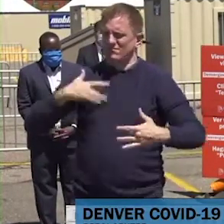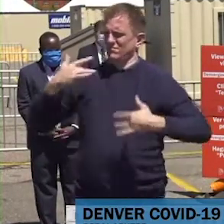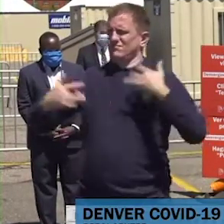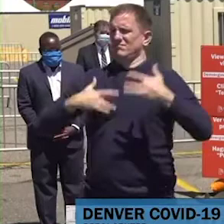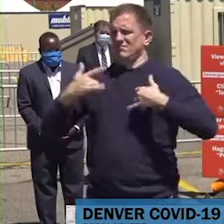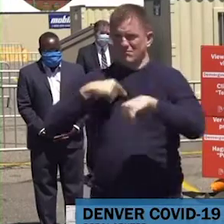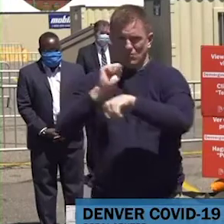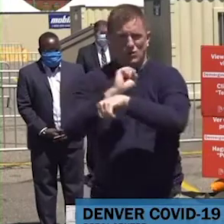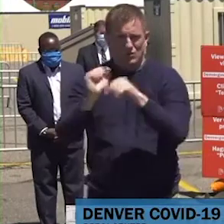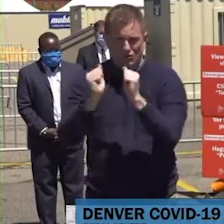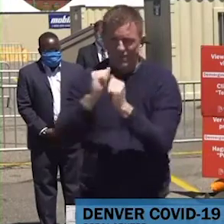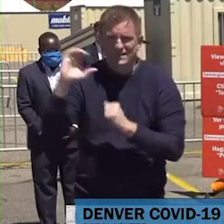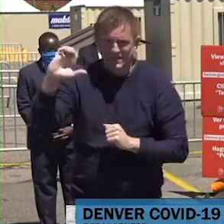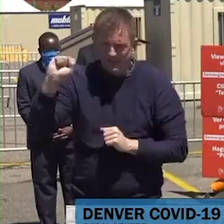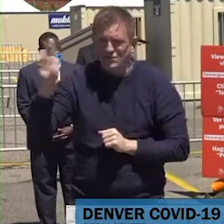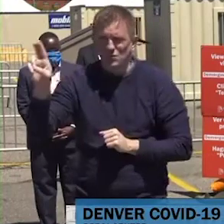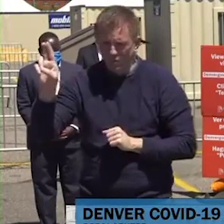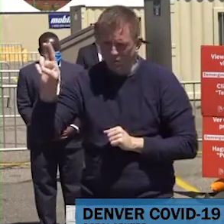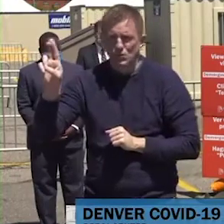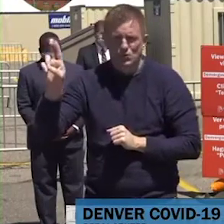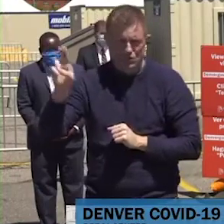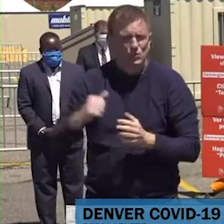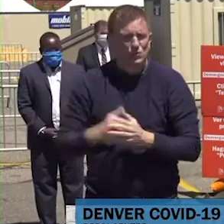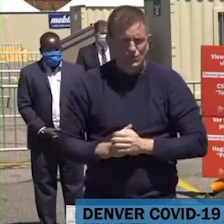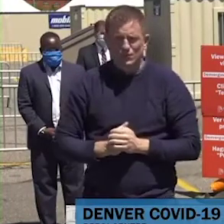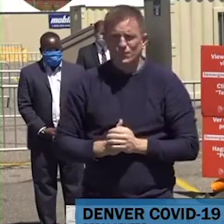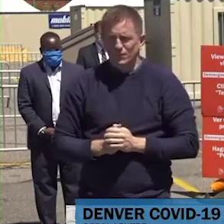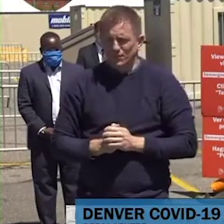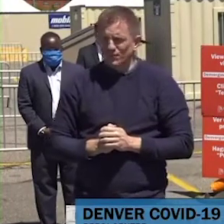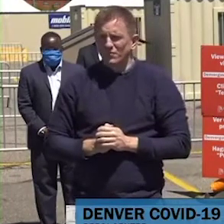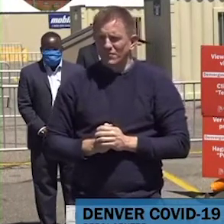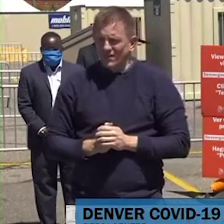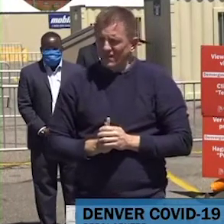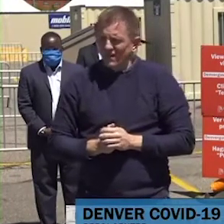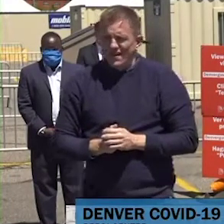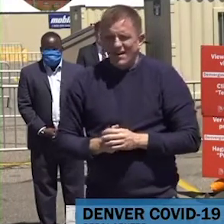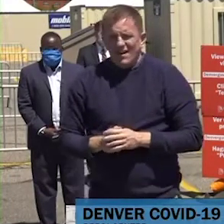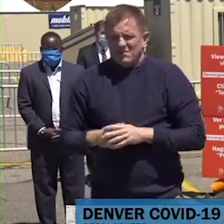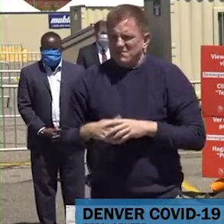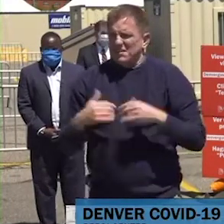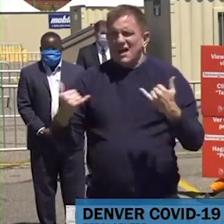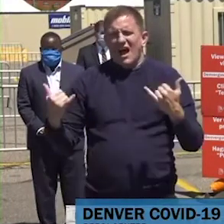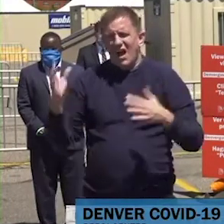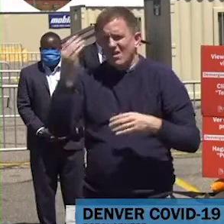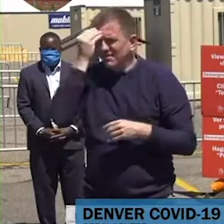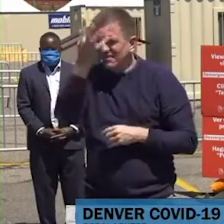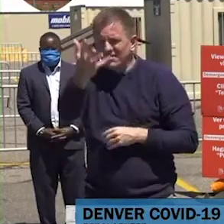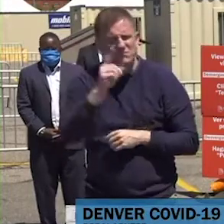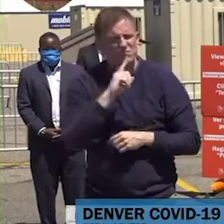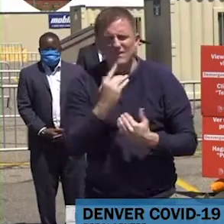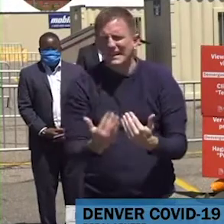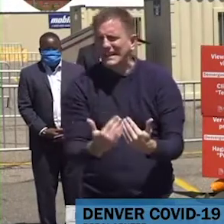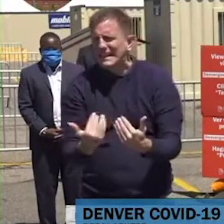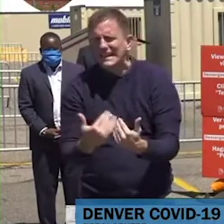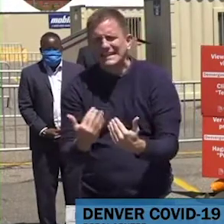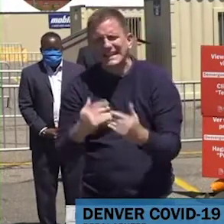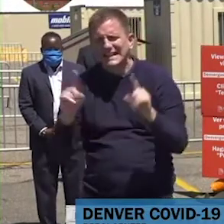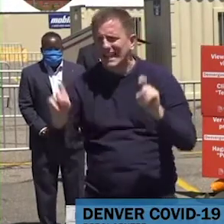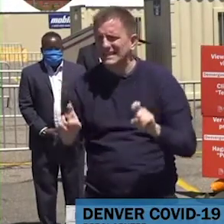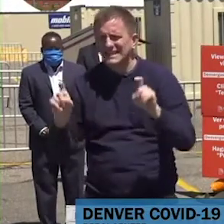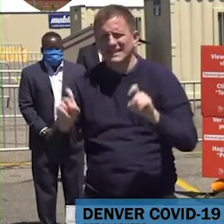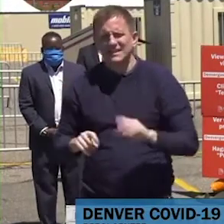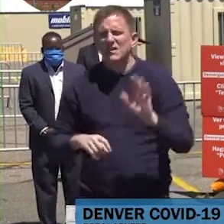Ahora hemos llegado al punto y a través de mucho trabajo, el trabajo del alcalde, nuestro trabajo, nuestros